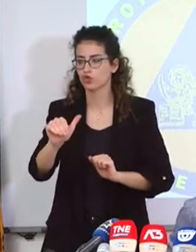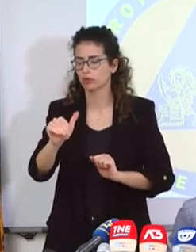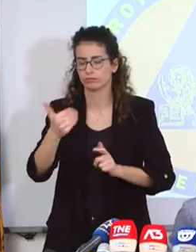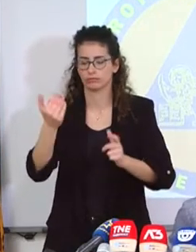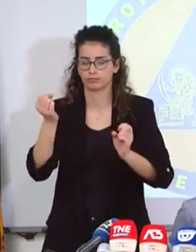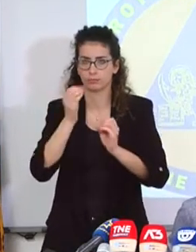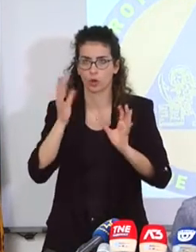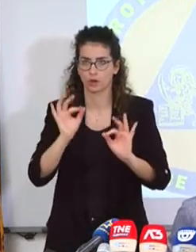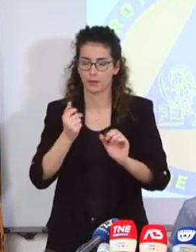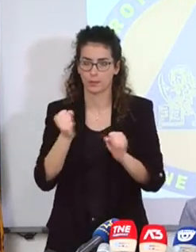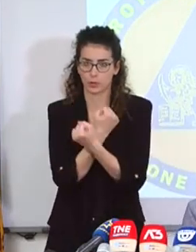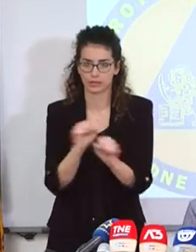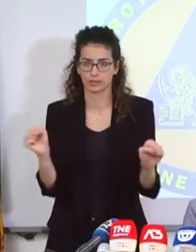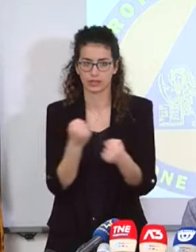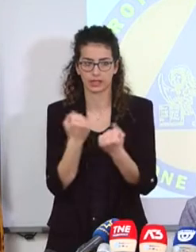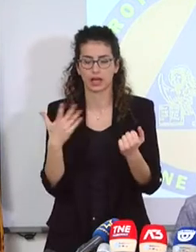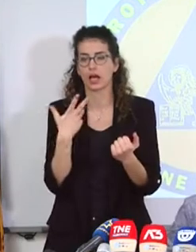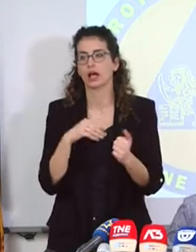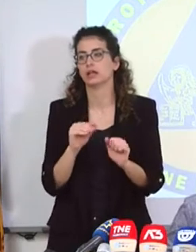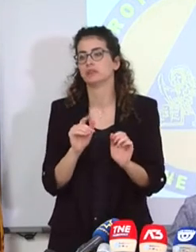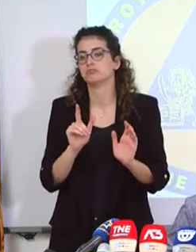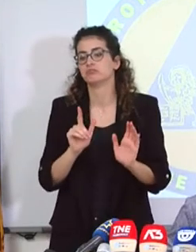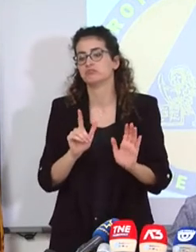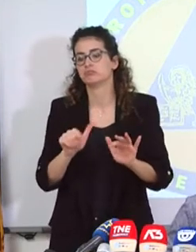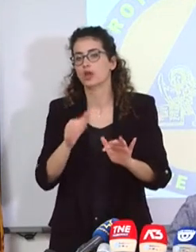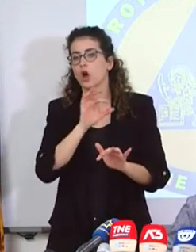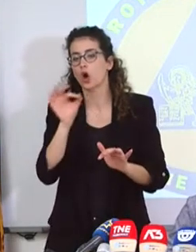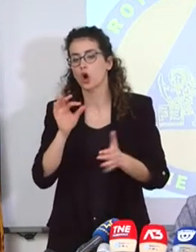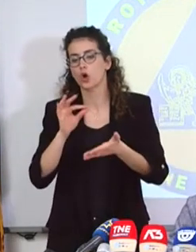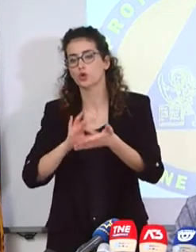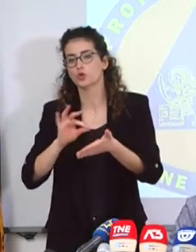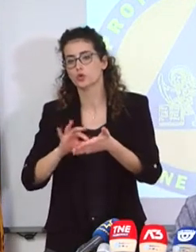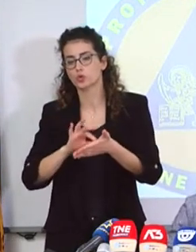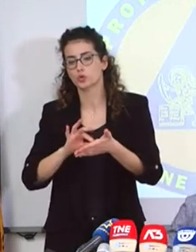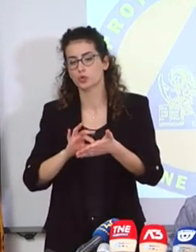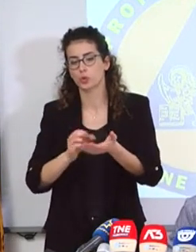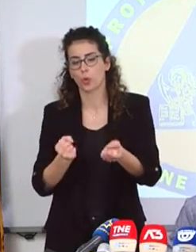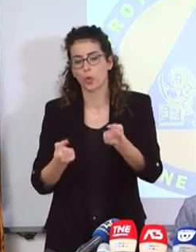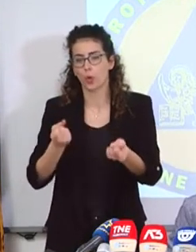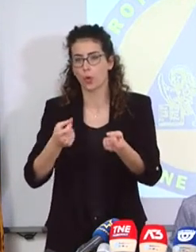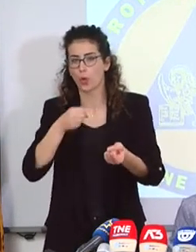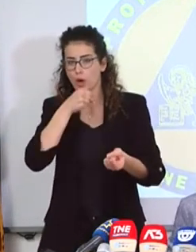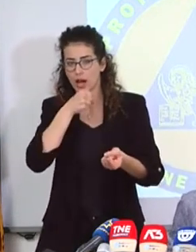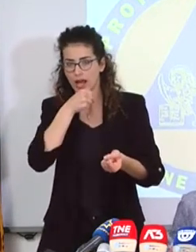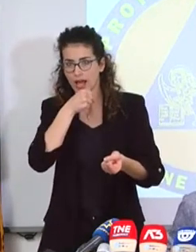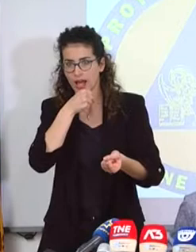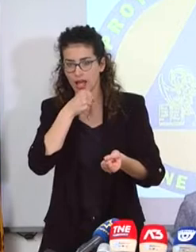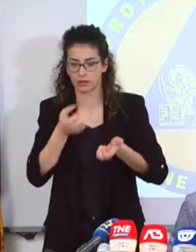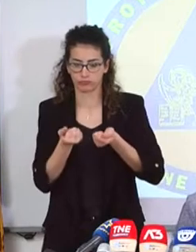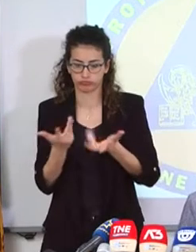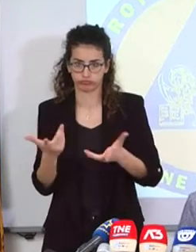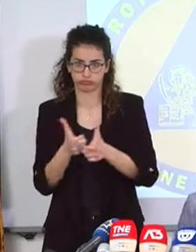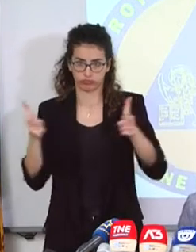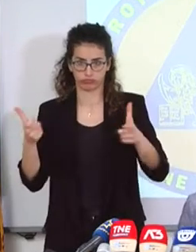impossibile. Però a cadenza, oppure utilizzando delle scuole sentinella numericamente più